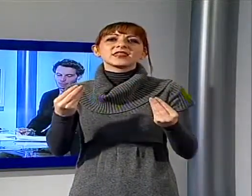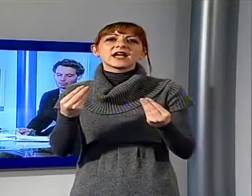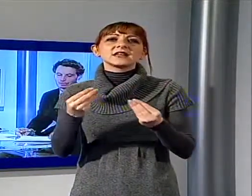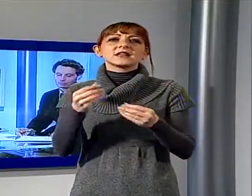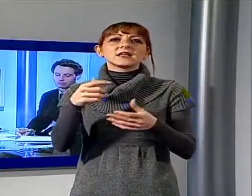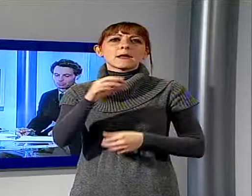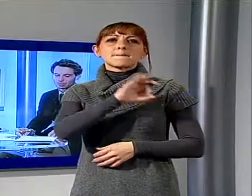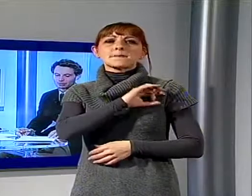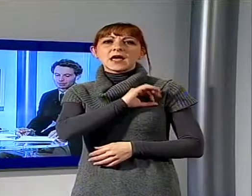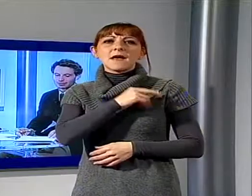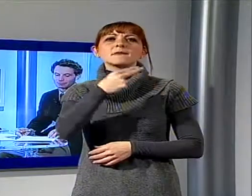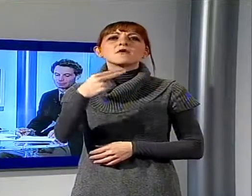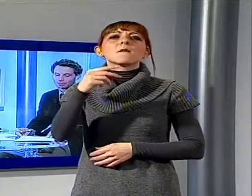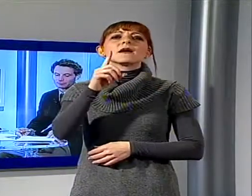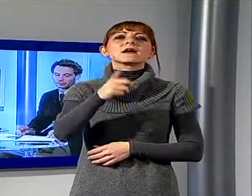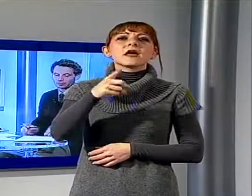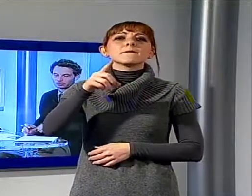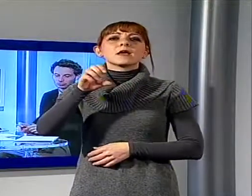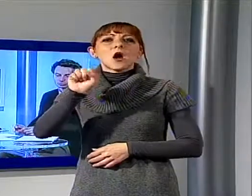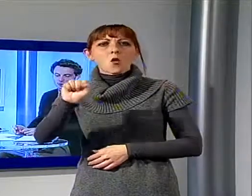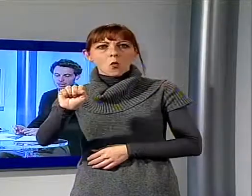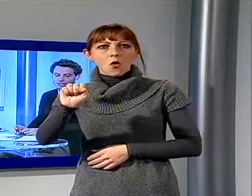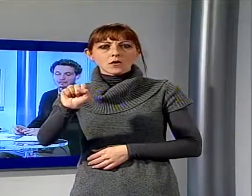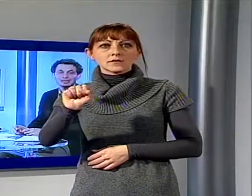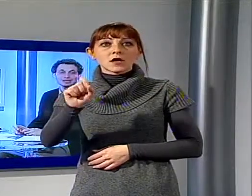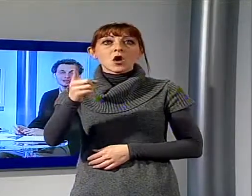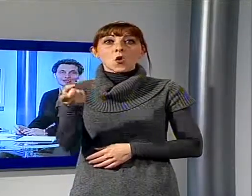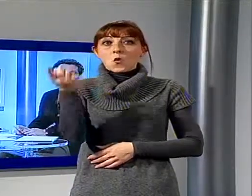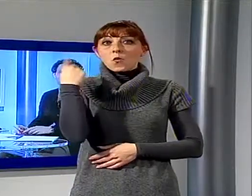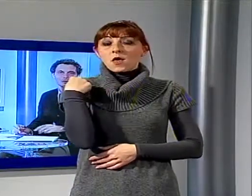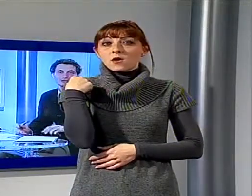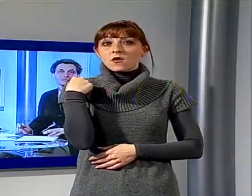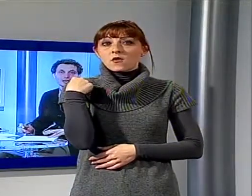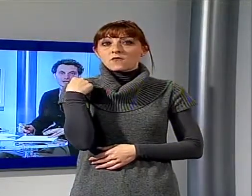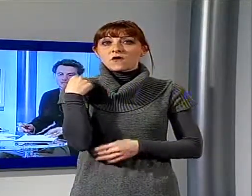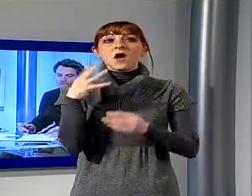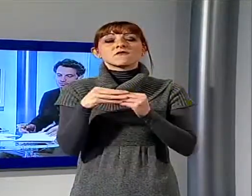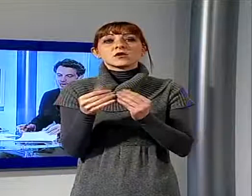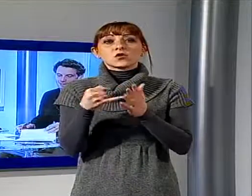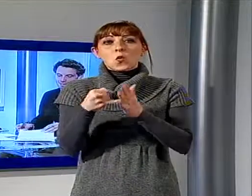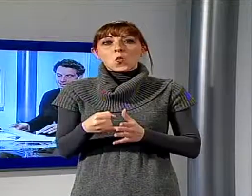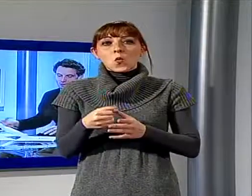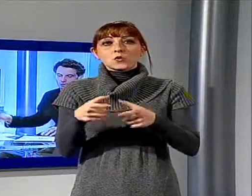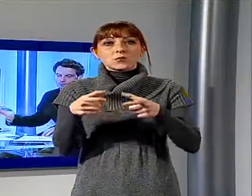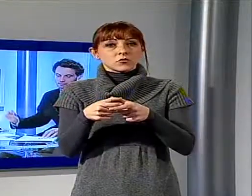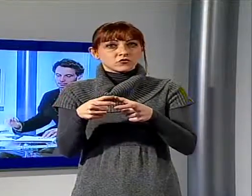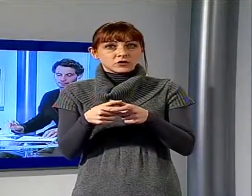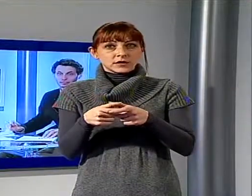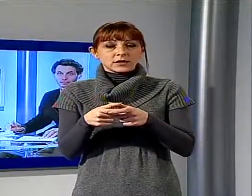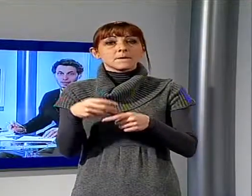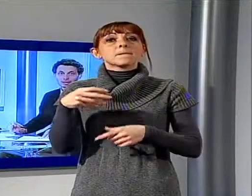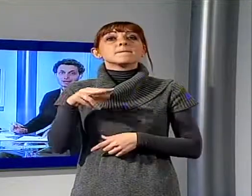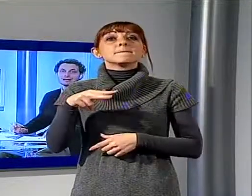anno ha pubblicato il suo quarto album Love in the Future. I biglietti saranno in vendita da mercoledì.